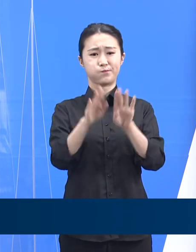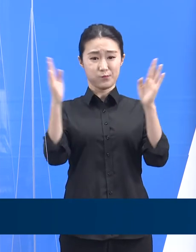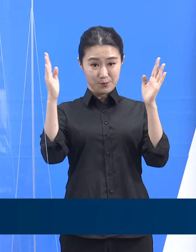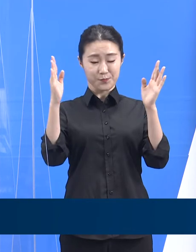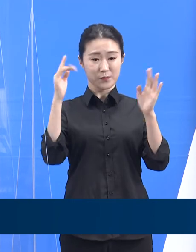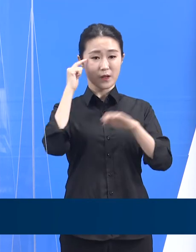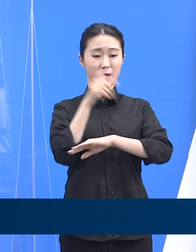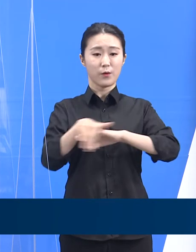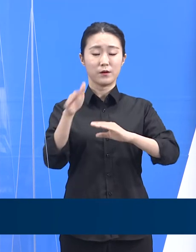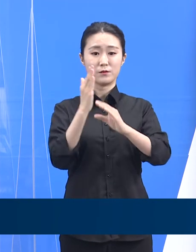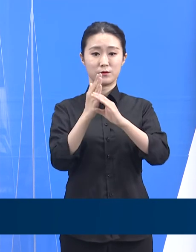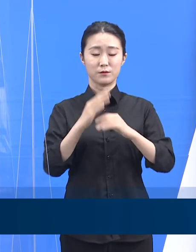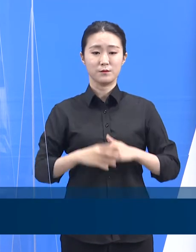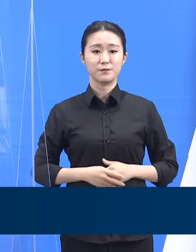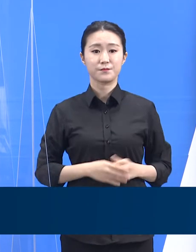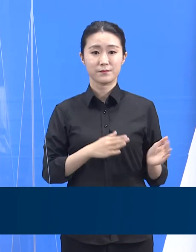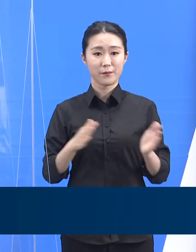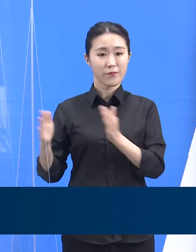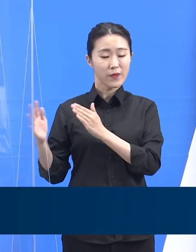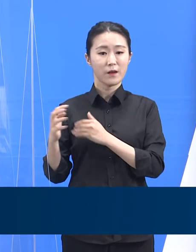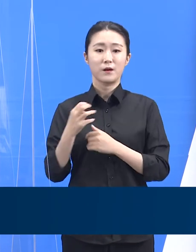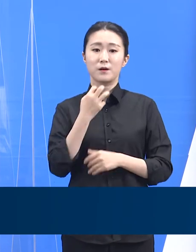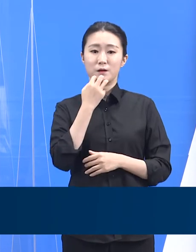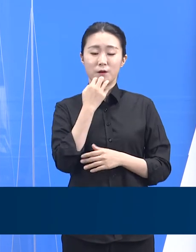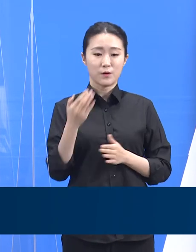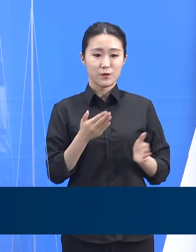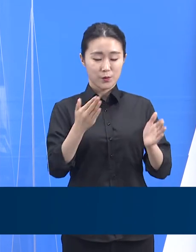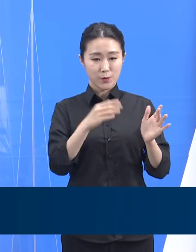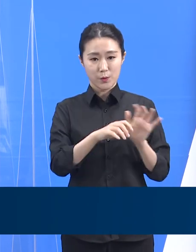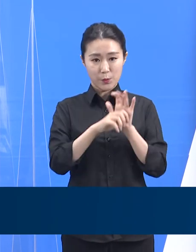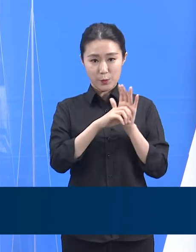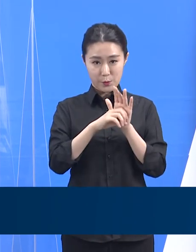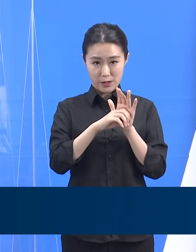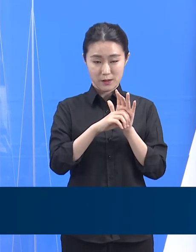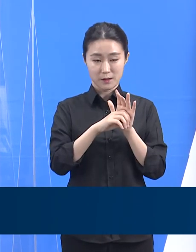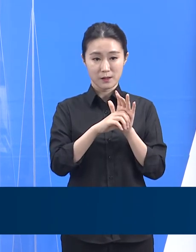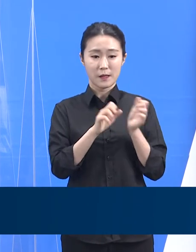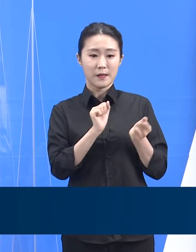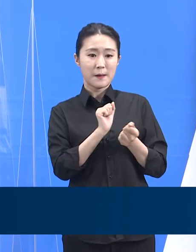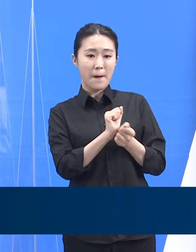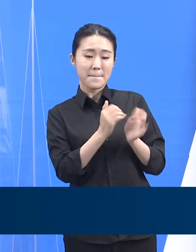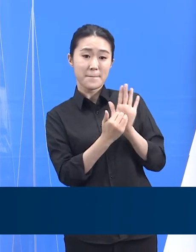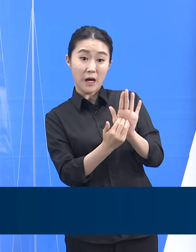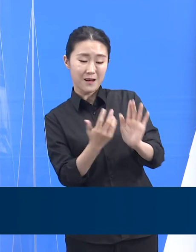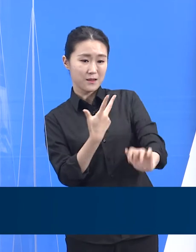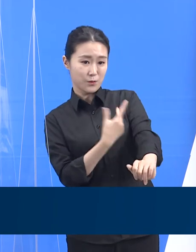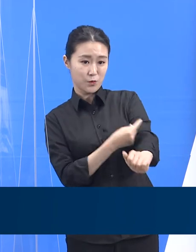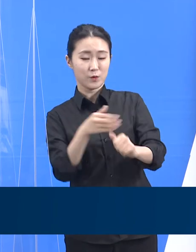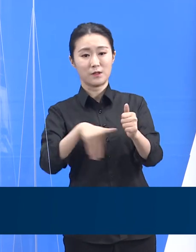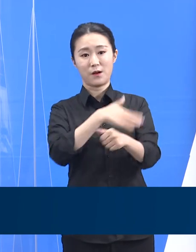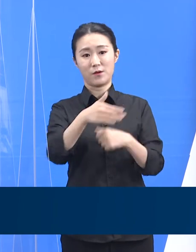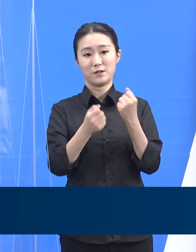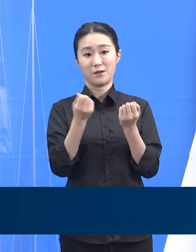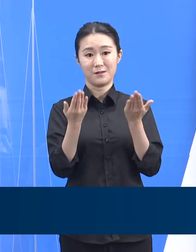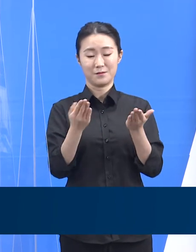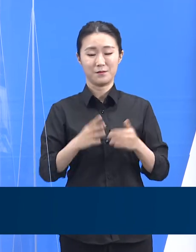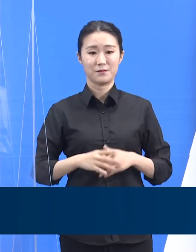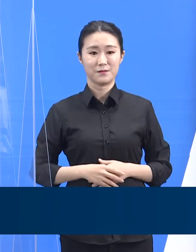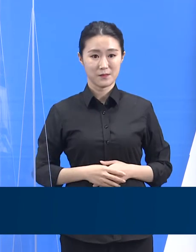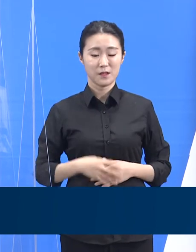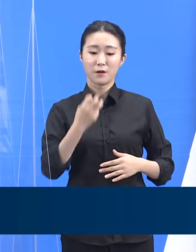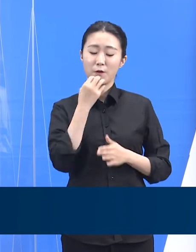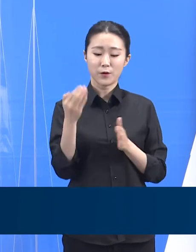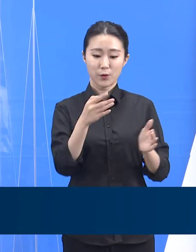다음은 경기도 코로나19 예방접종 현황입니다. 7월 26일 18시 기준 도내에서 코로나19 예방접종을 2대 이상 받은